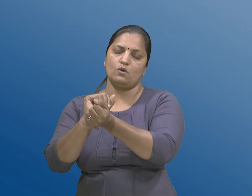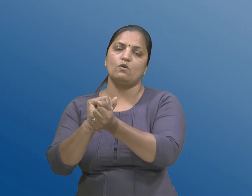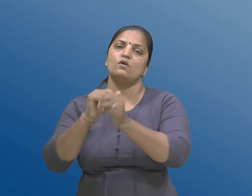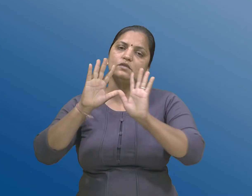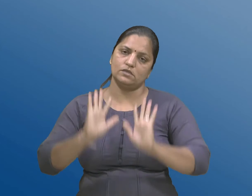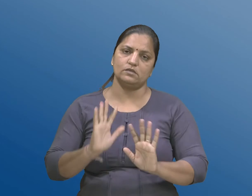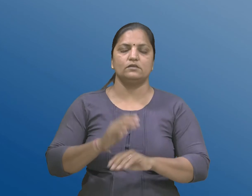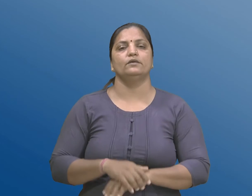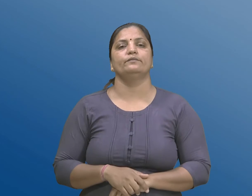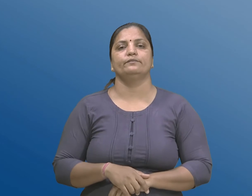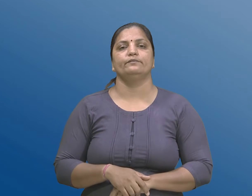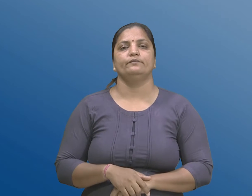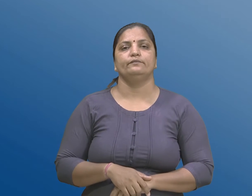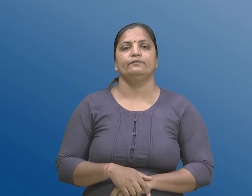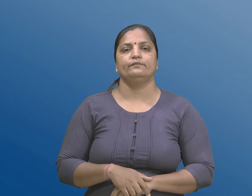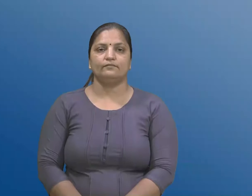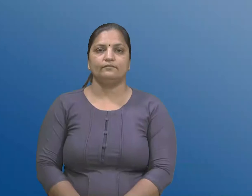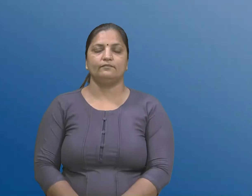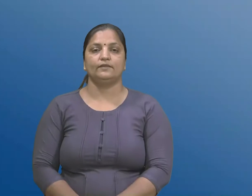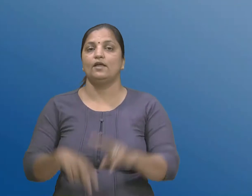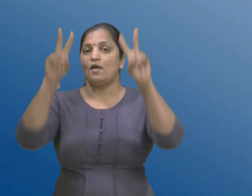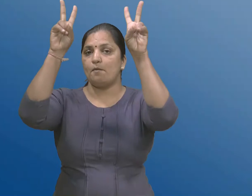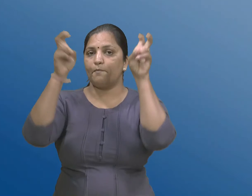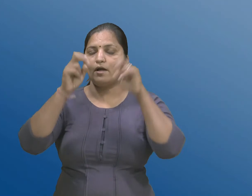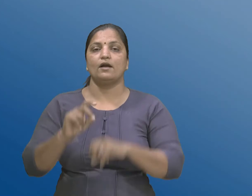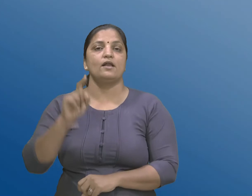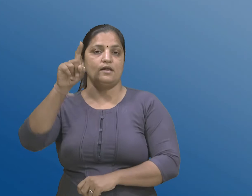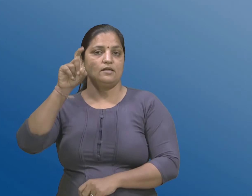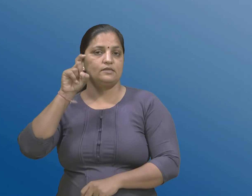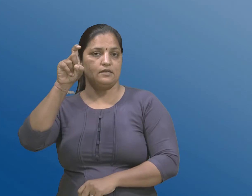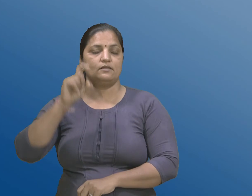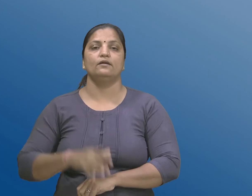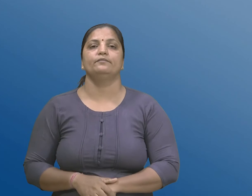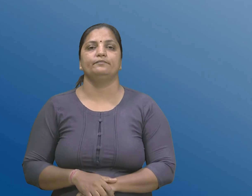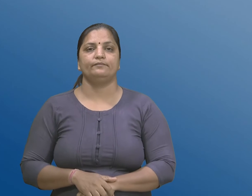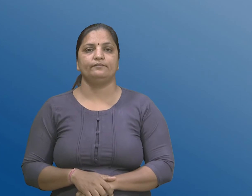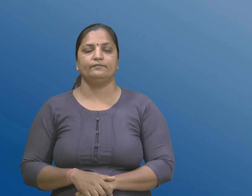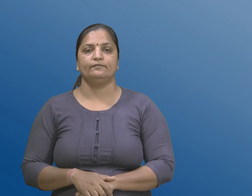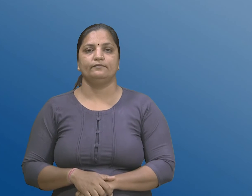क्रण सत्तर प्रक्रेरण